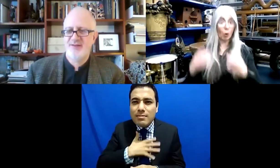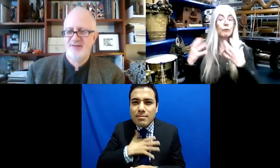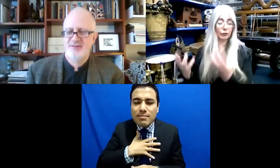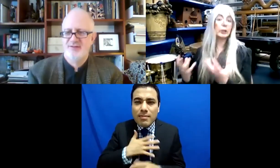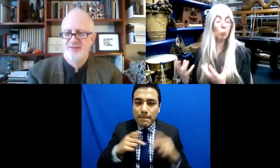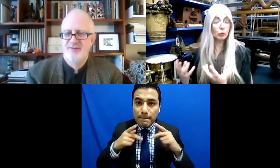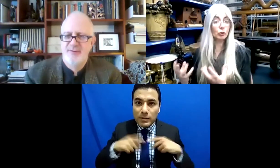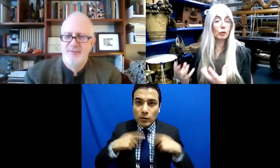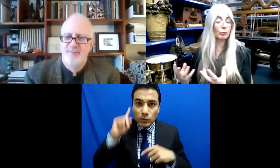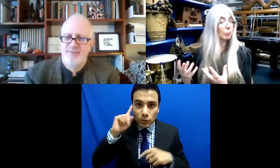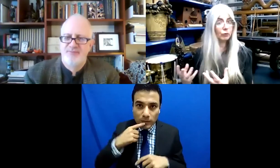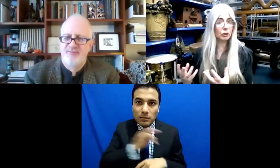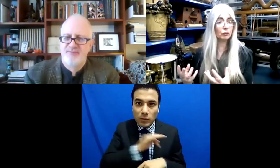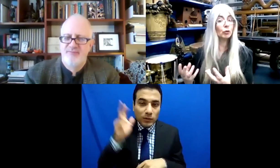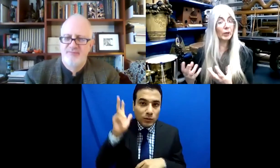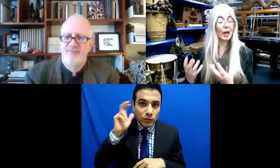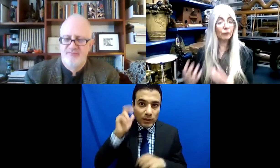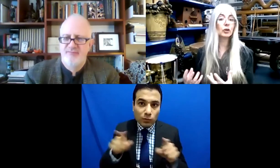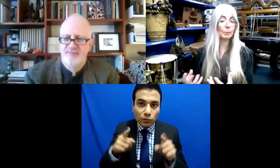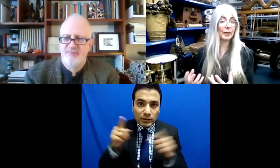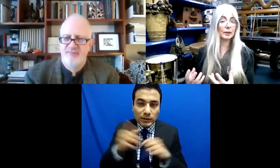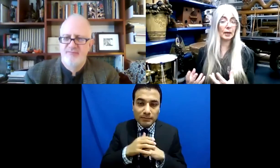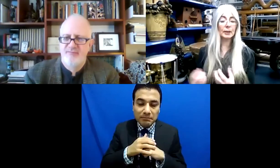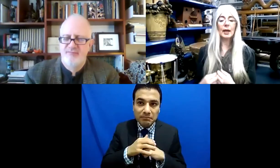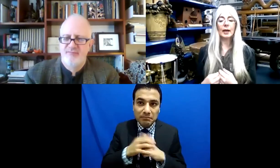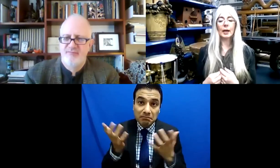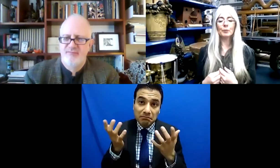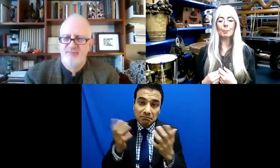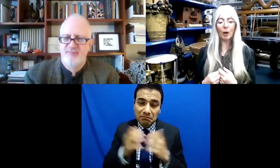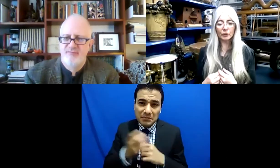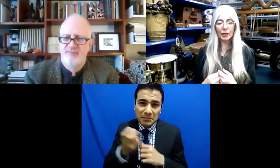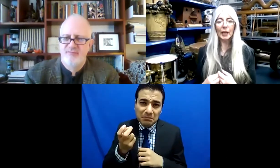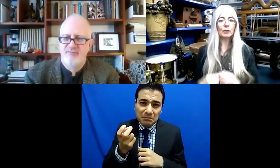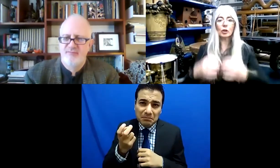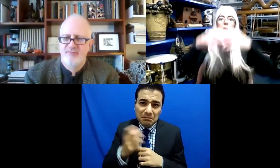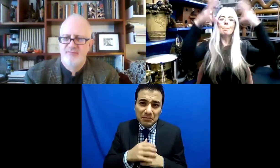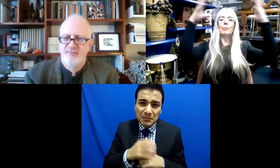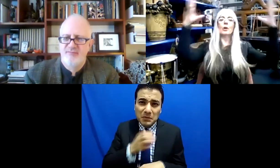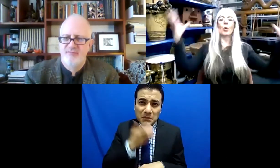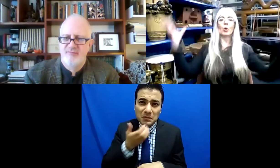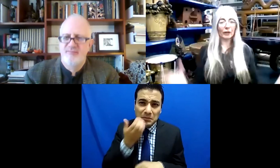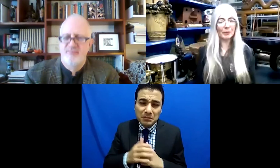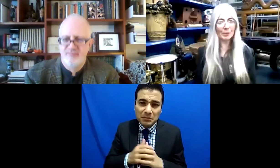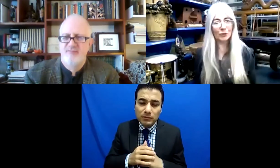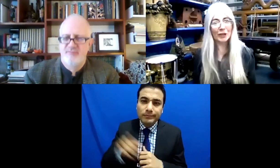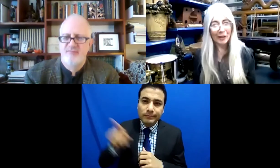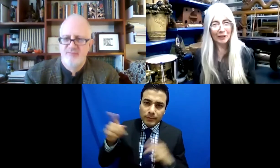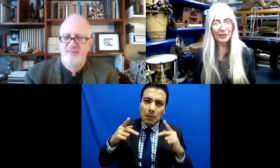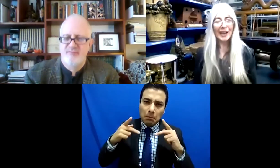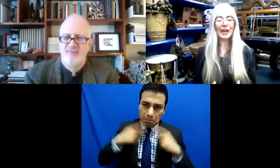escuchar mejor la música. Ese es un ejemplo clásico de alguien que quiere hacer algo en teoría positivo